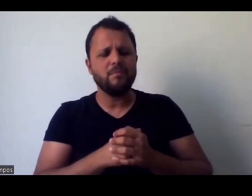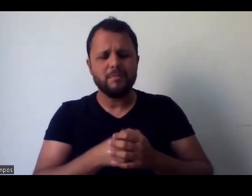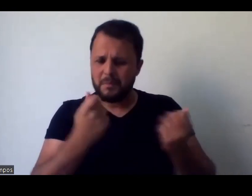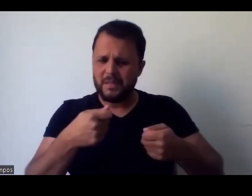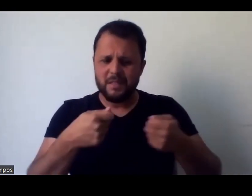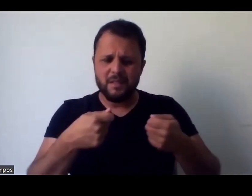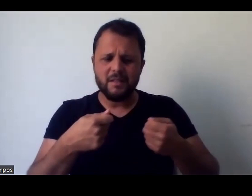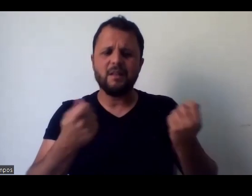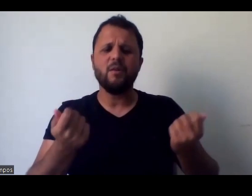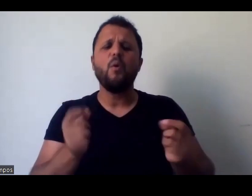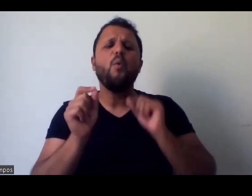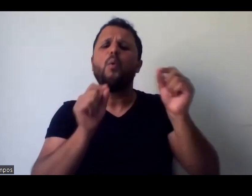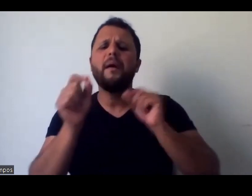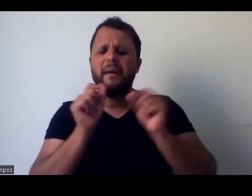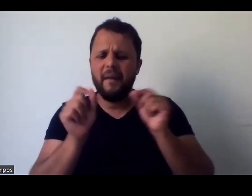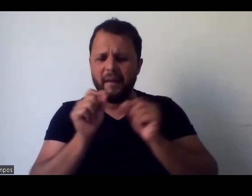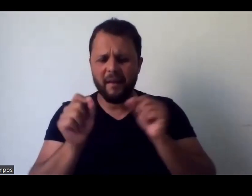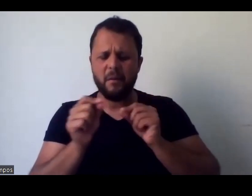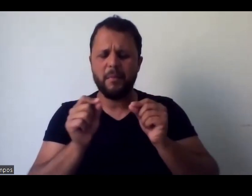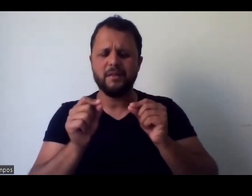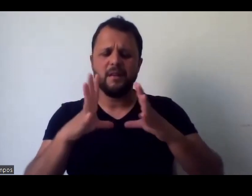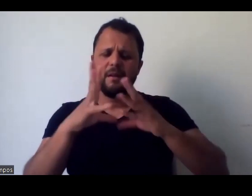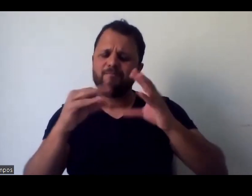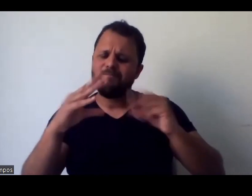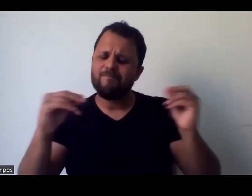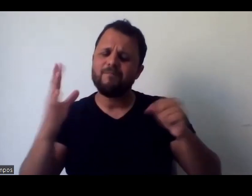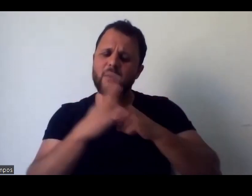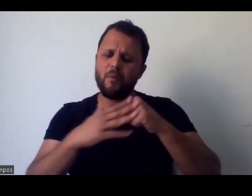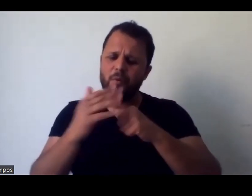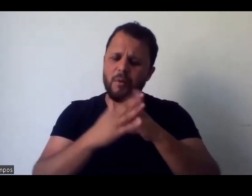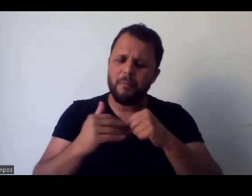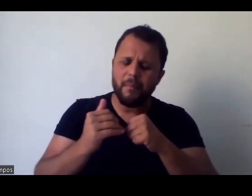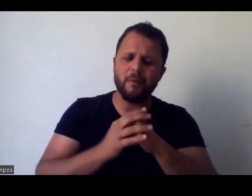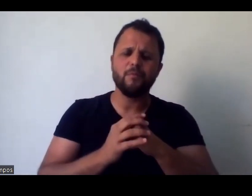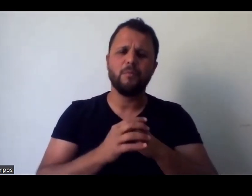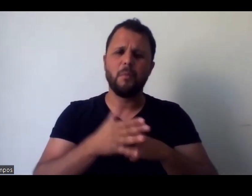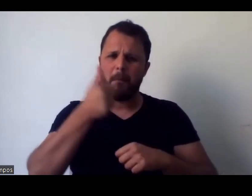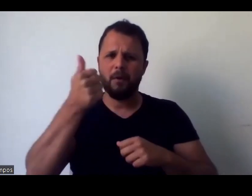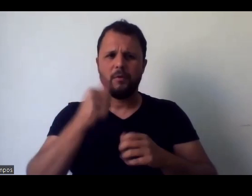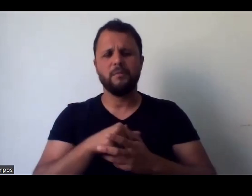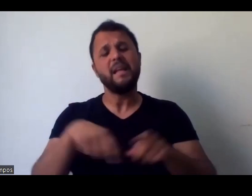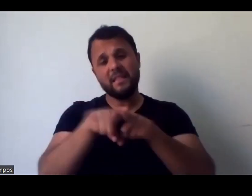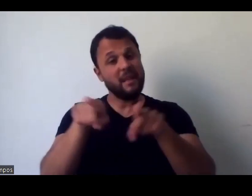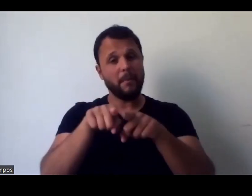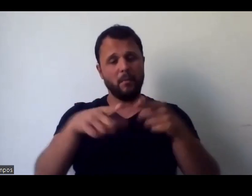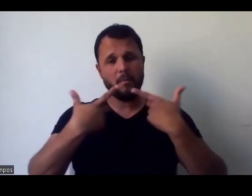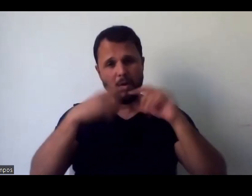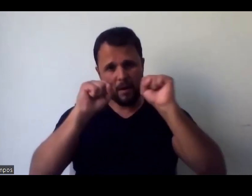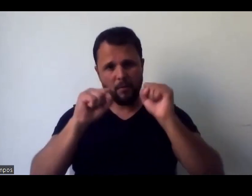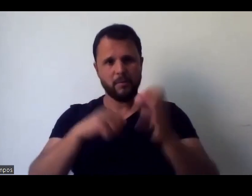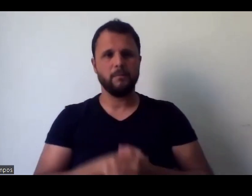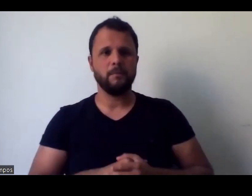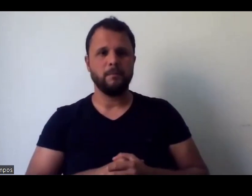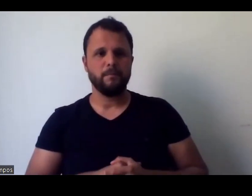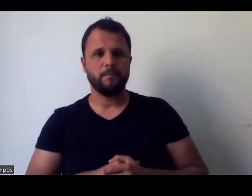acolhimento acontecer? Queria falar de acolhimento e de linguagem, se vocês acharem que cabe. Antes